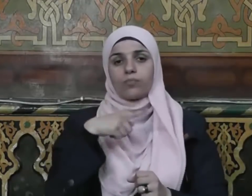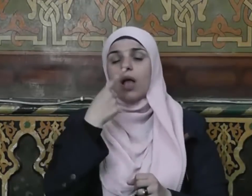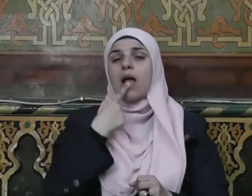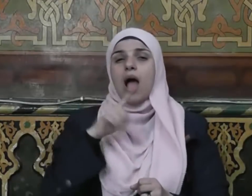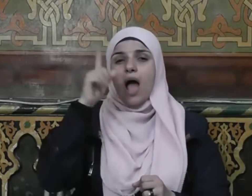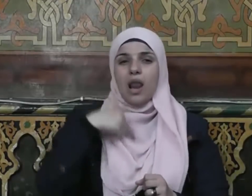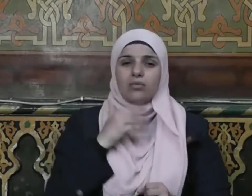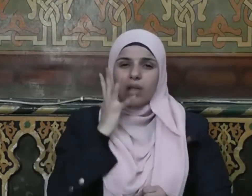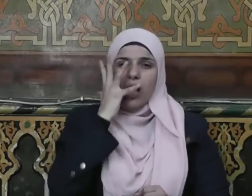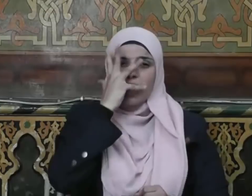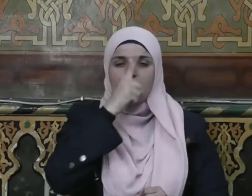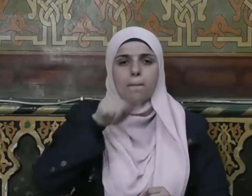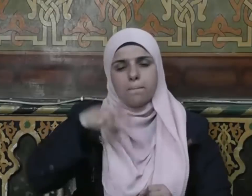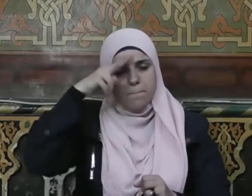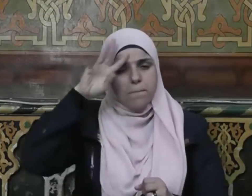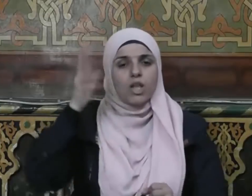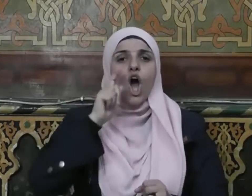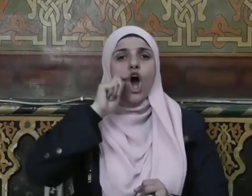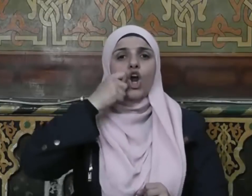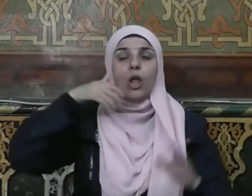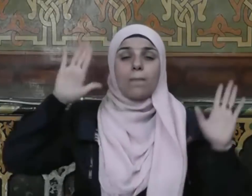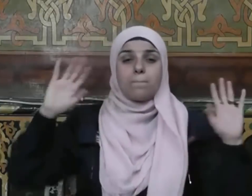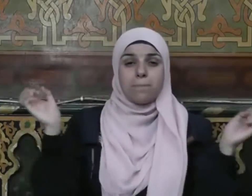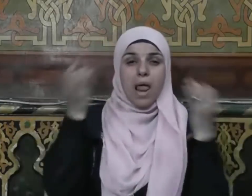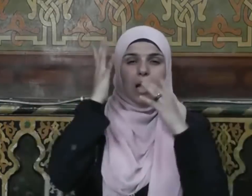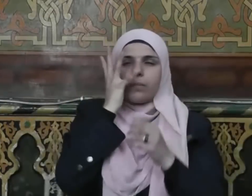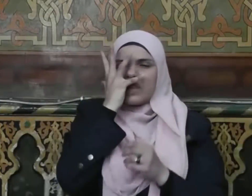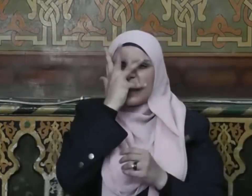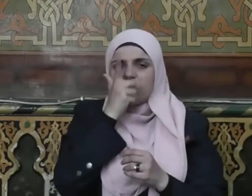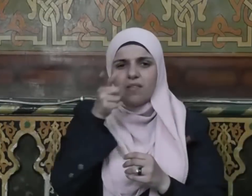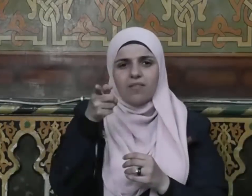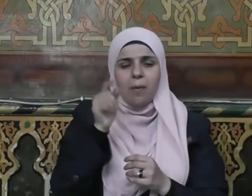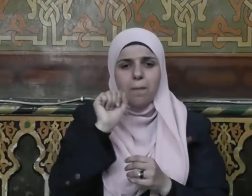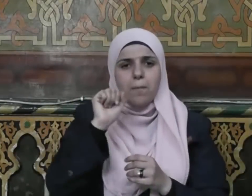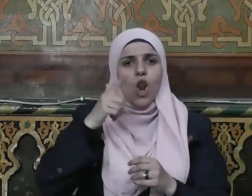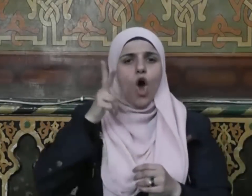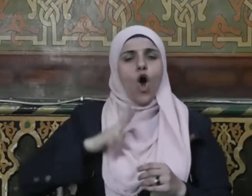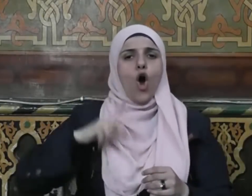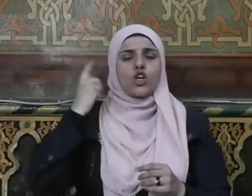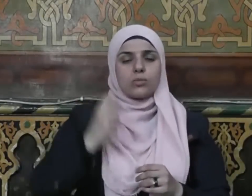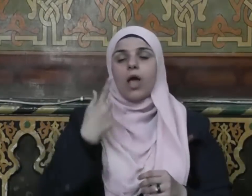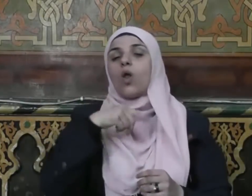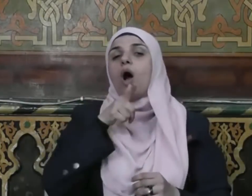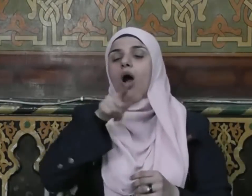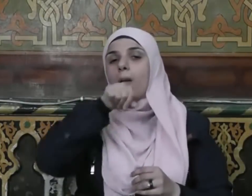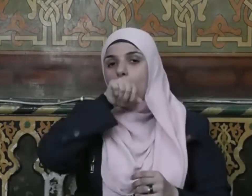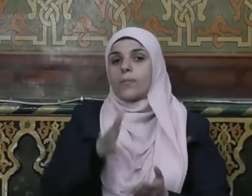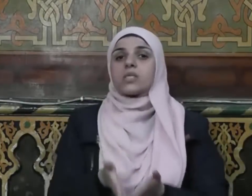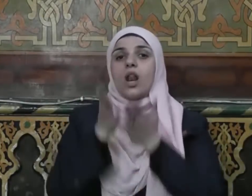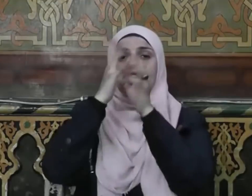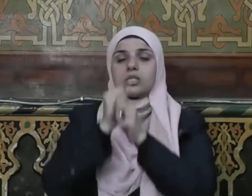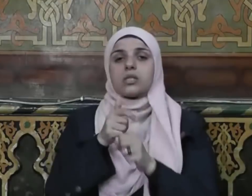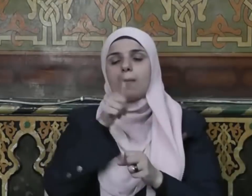ألا أستحي من رجل تستحي منه الملائكة وقال صلى الله عليه وسلم